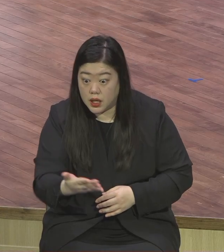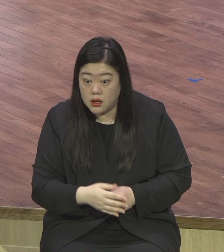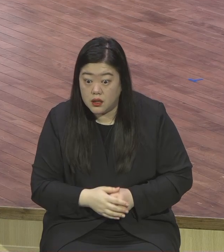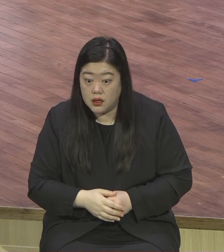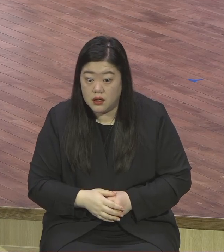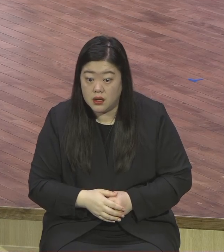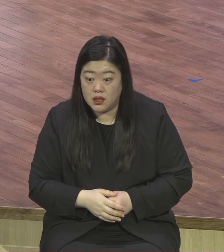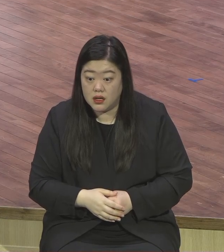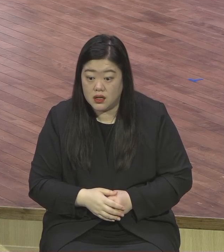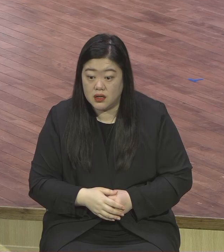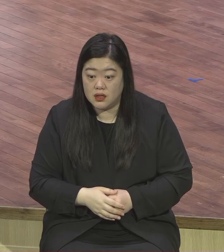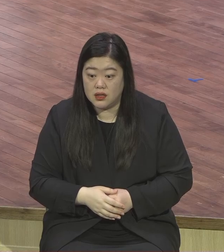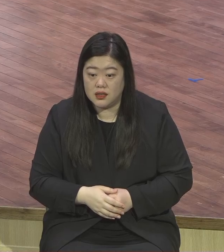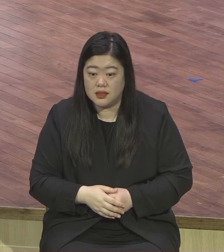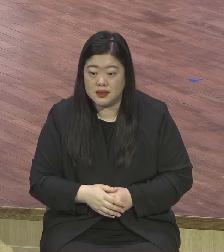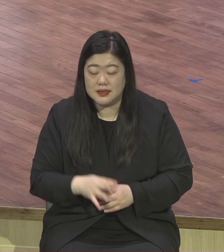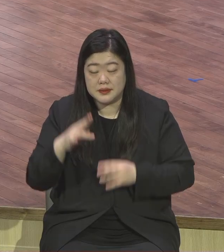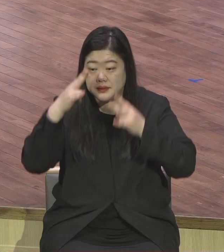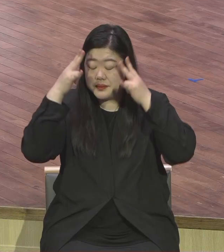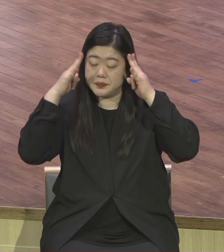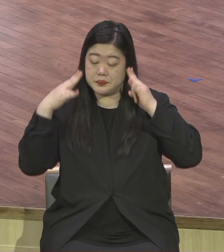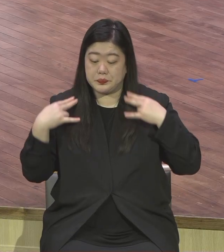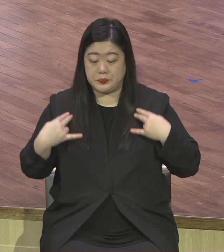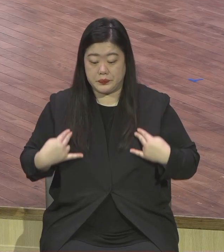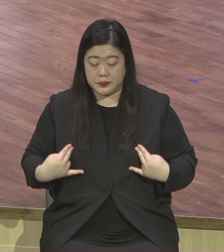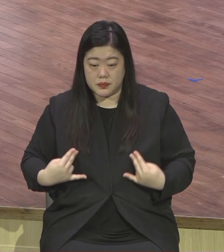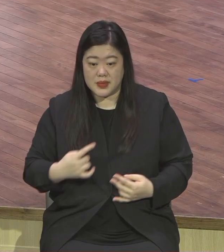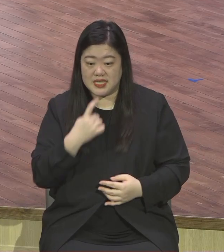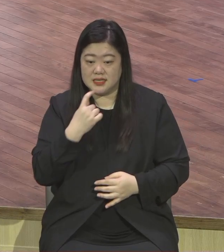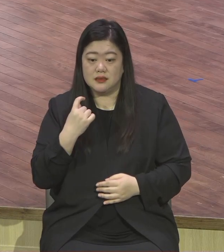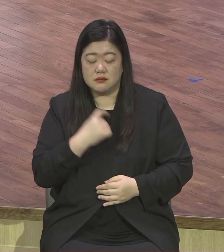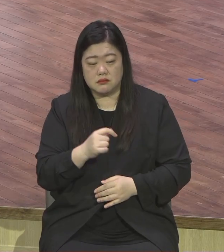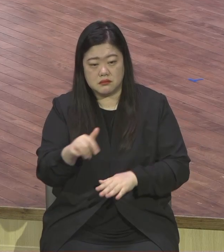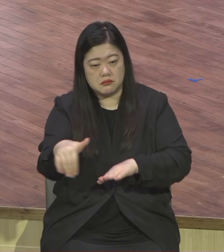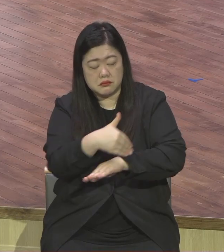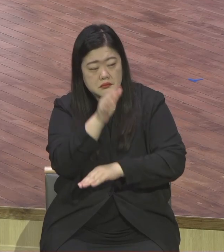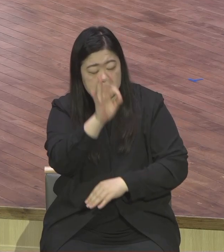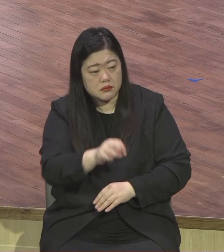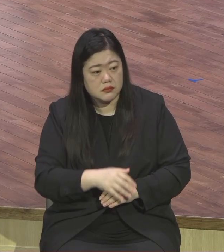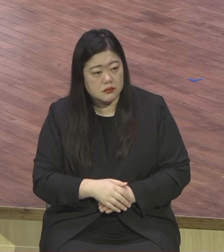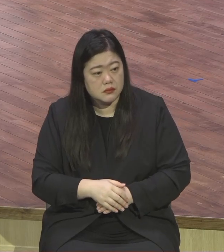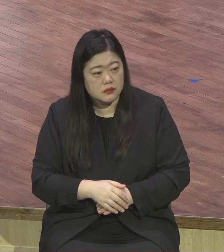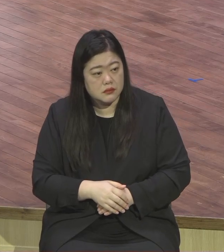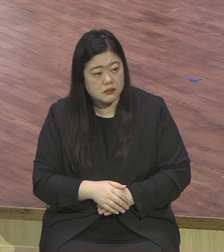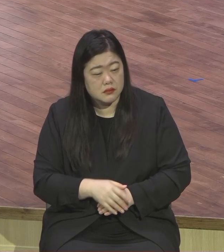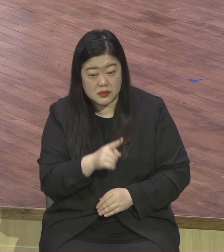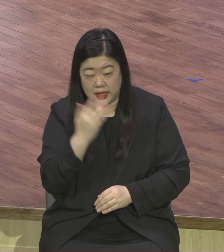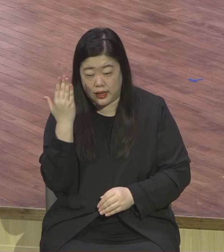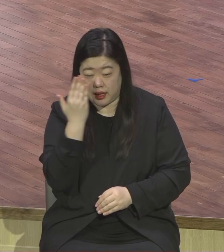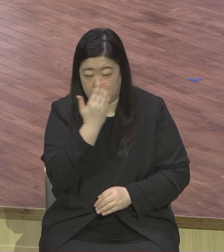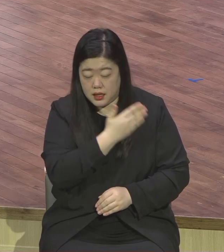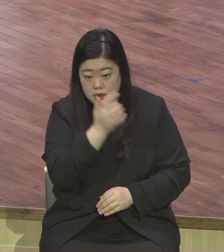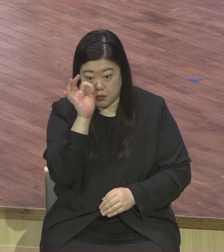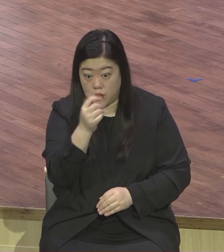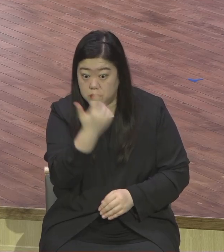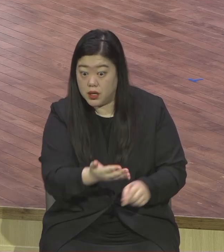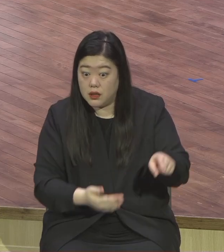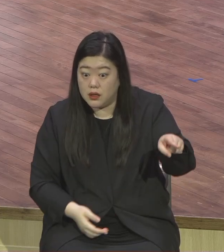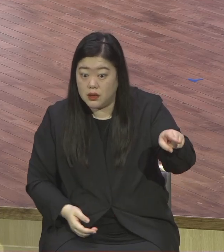순여 옷 입고 다니면 대단해 보입니까? 더러운 누더기 더러운 누더기